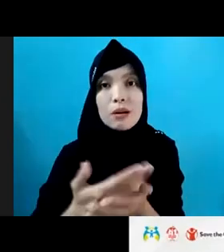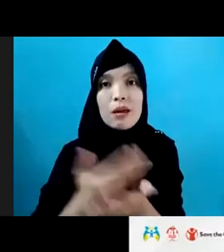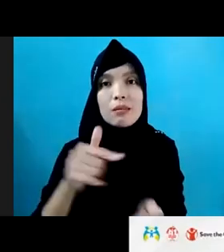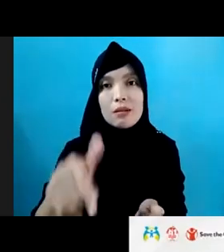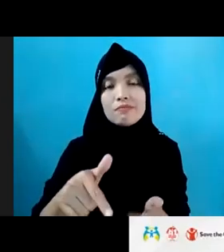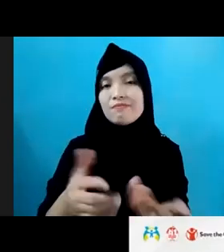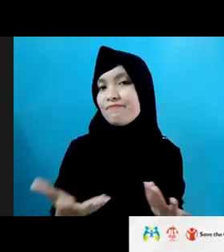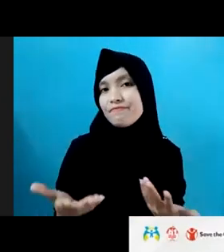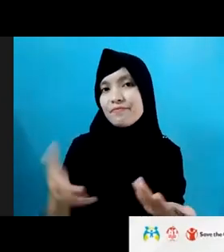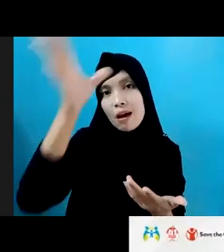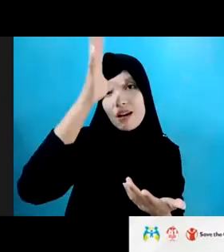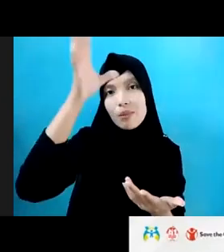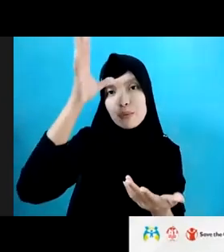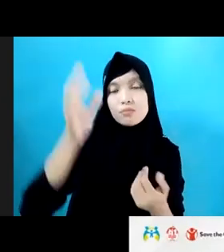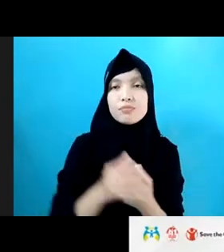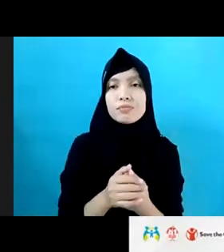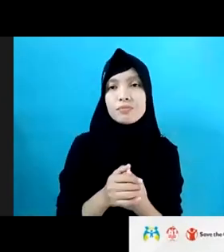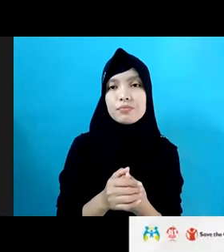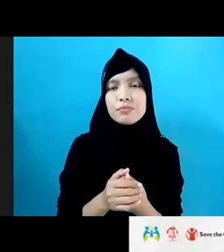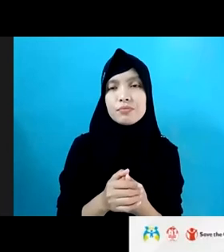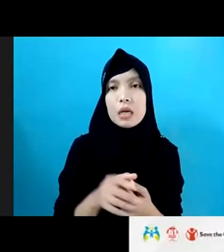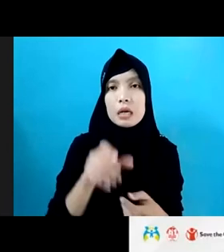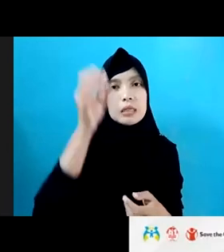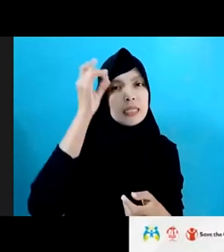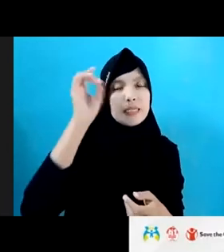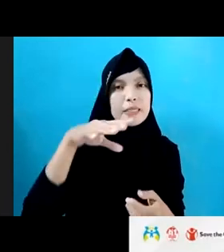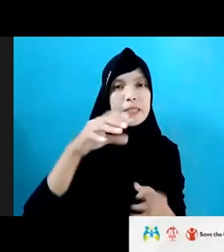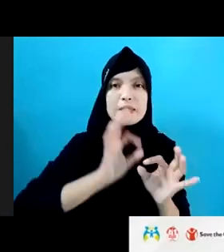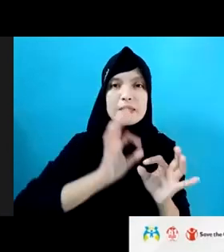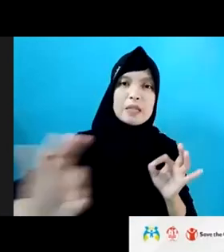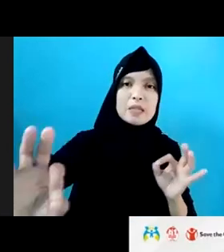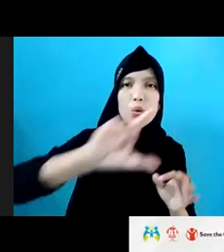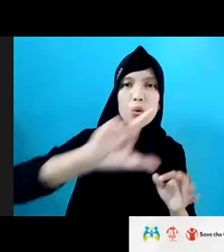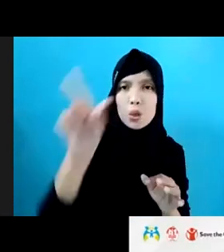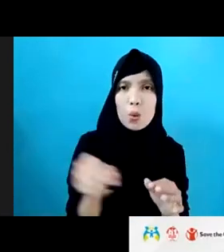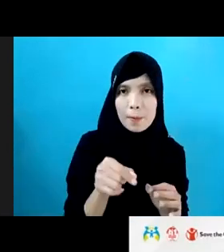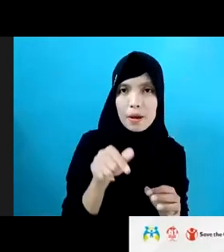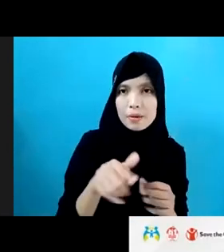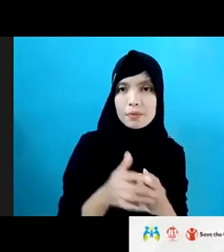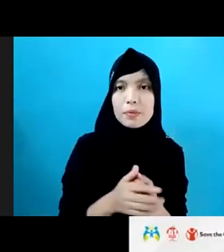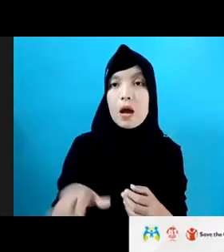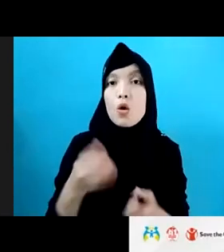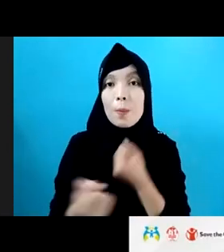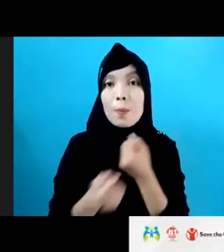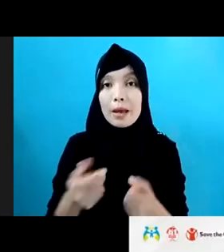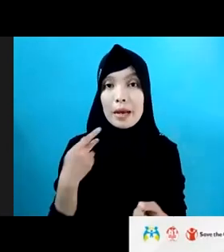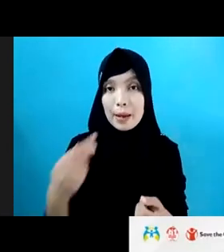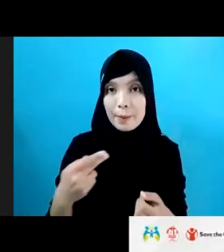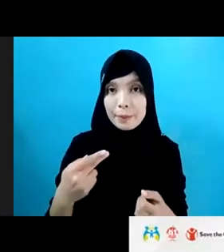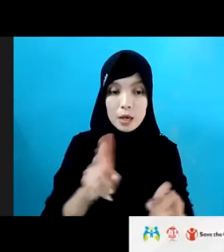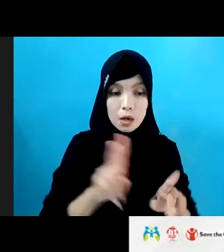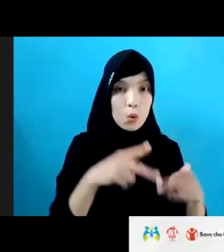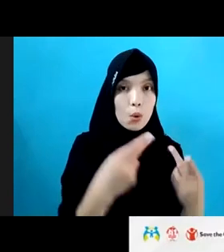di Jawa Barat. Jadi saya kira upaya kami selain kekeluarga adalah